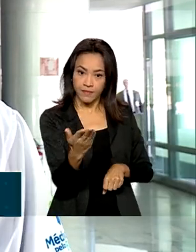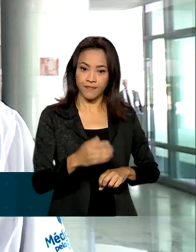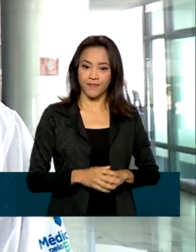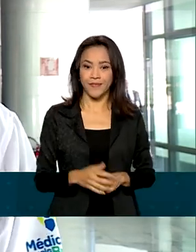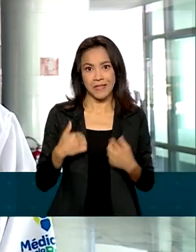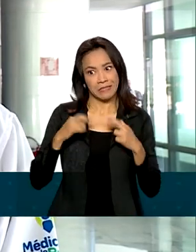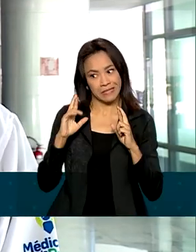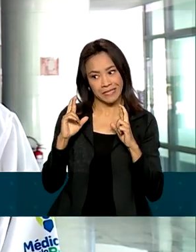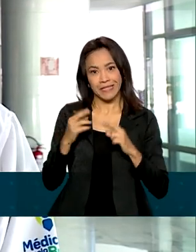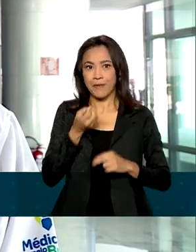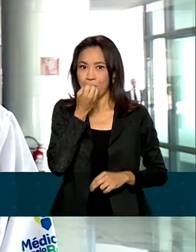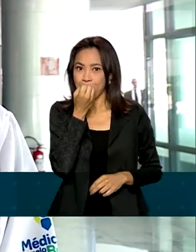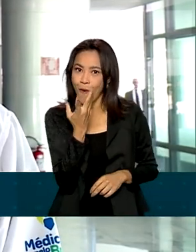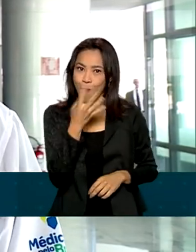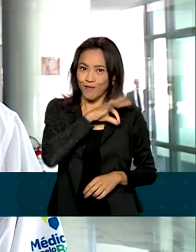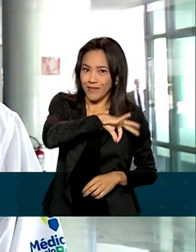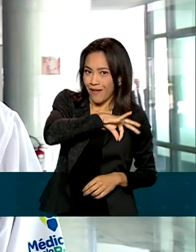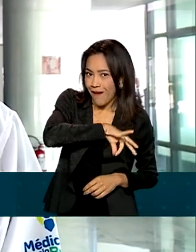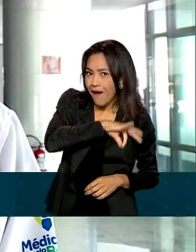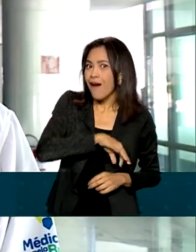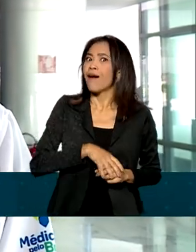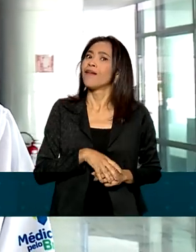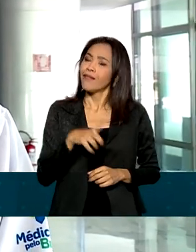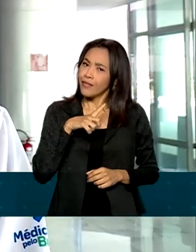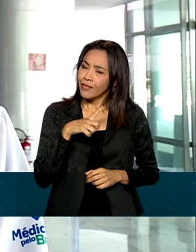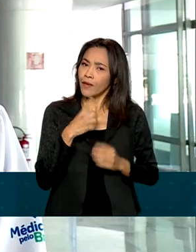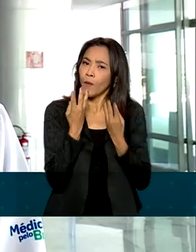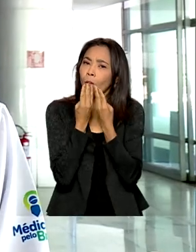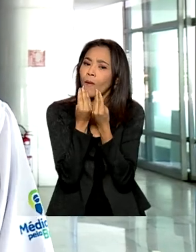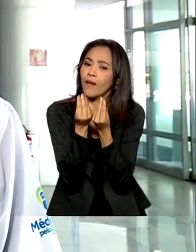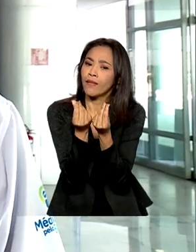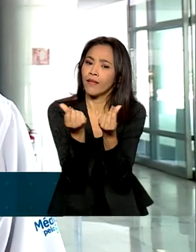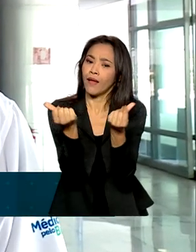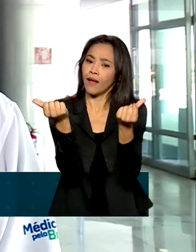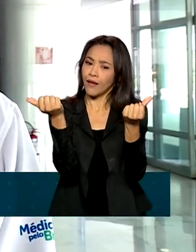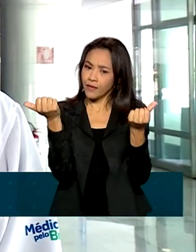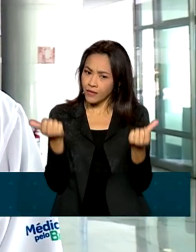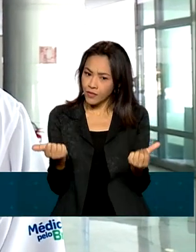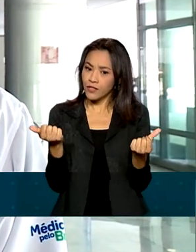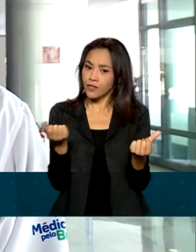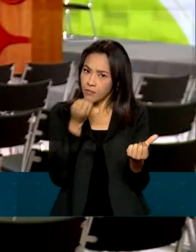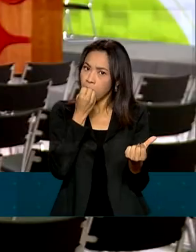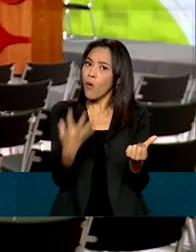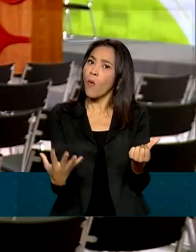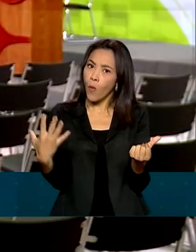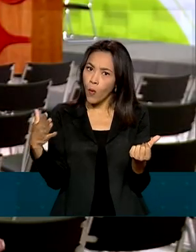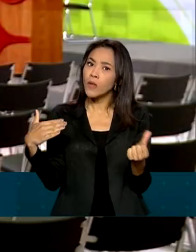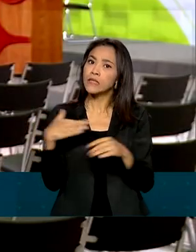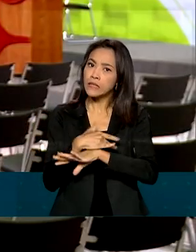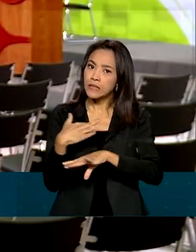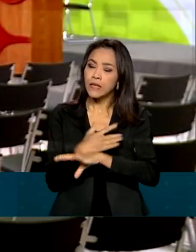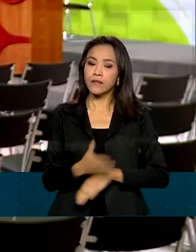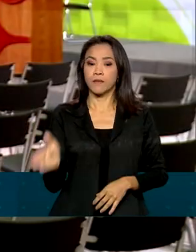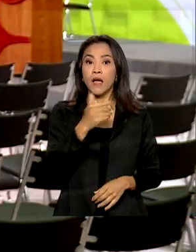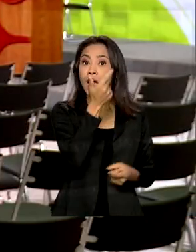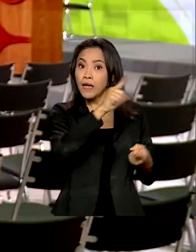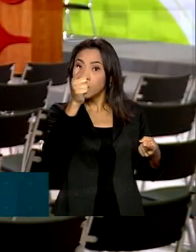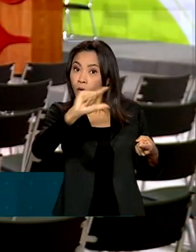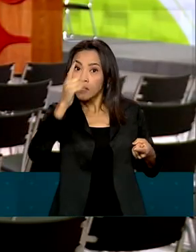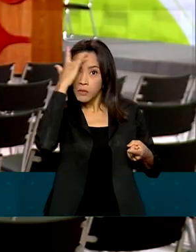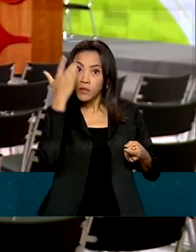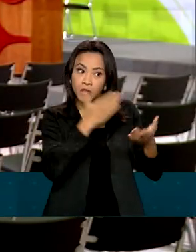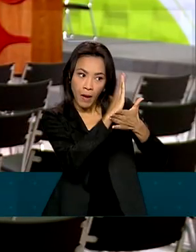boa, o salário é bom, parece que tem uma qualidade, a cidade tem uma qualidade boa. Os demais aprovados serão